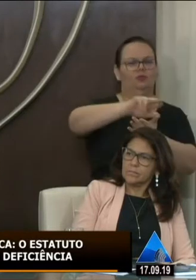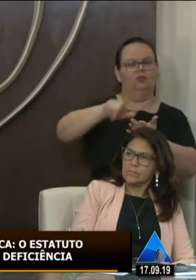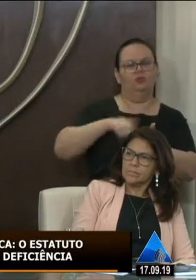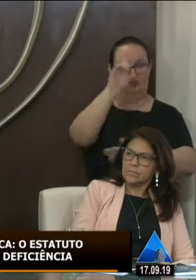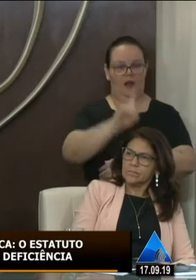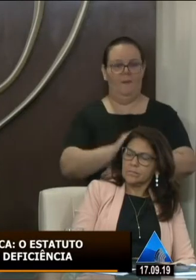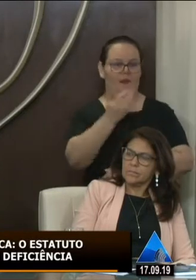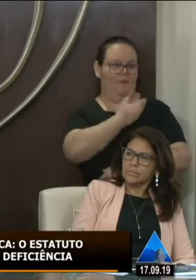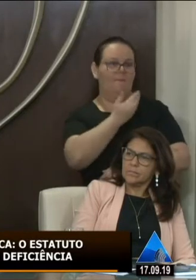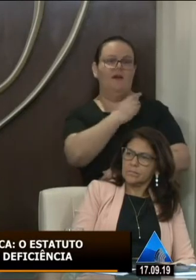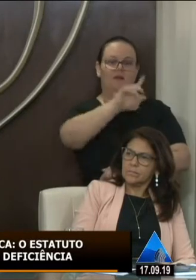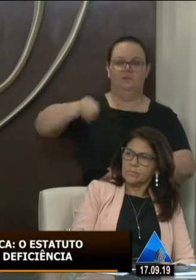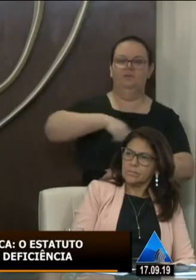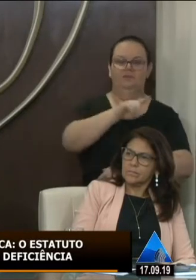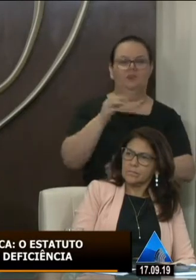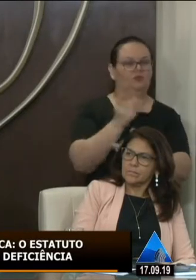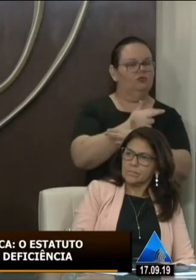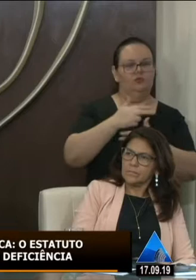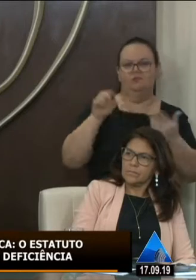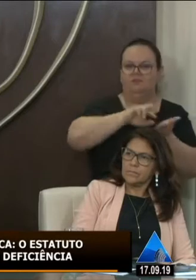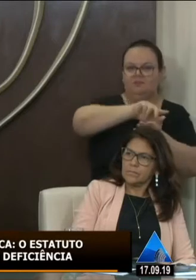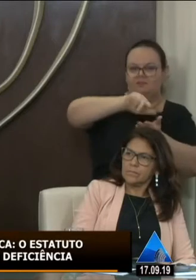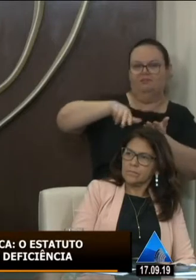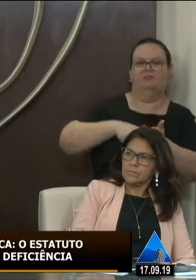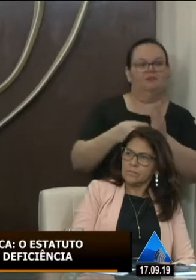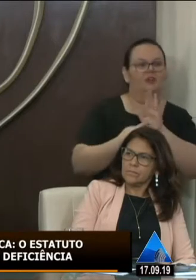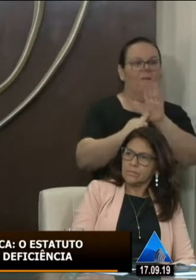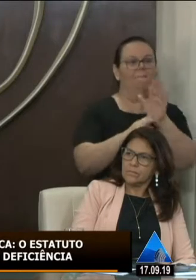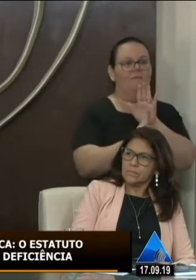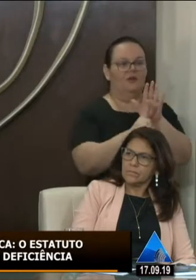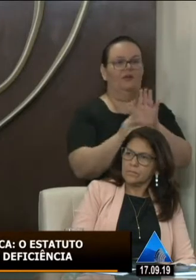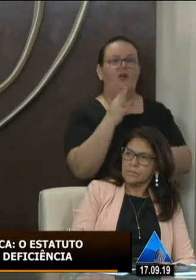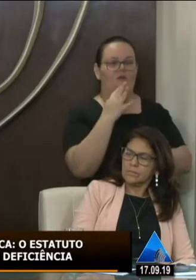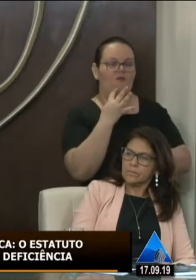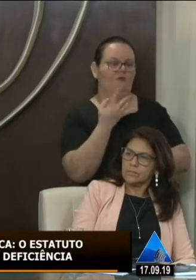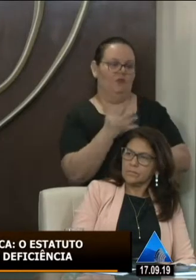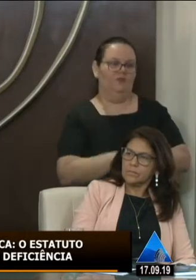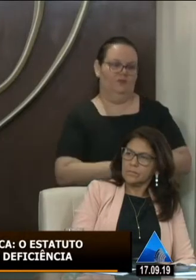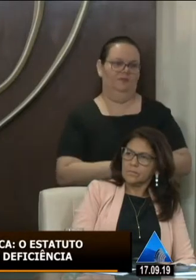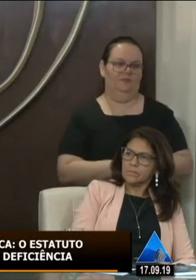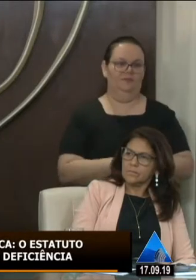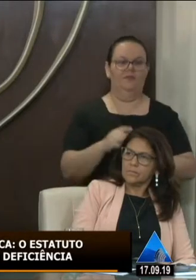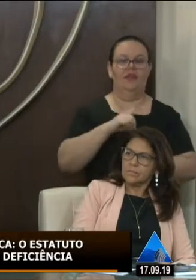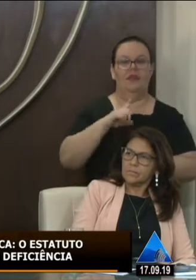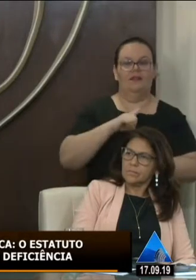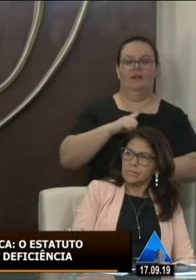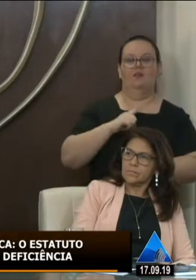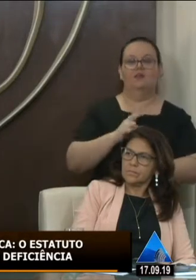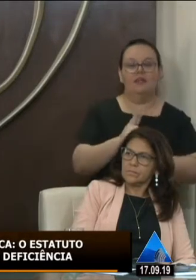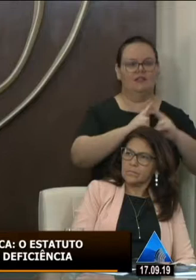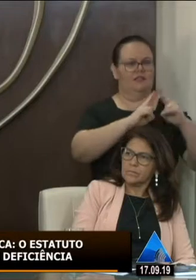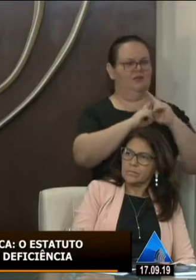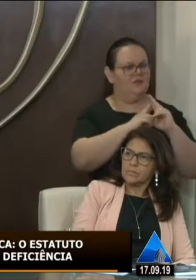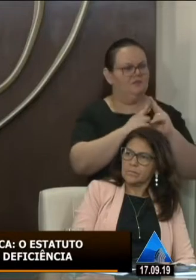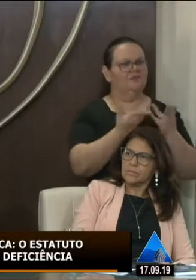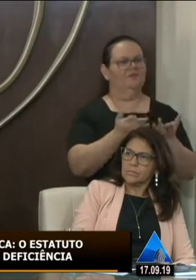colegas deputados todas as demandas que são aqui apresentadas e que a gente conhece temos que respeitar essas pessoas e a melhor